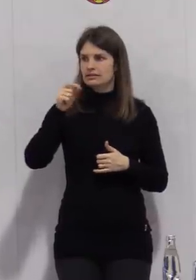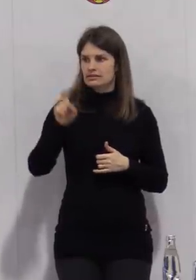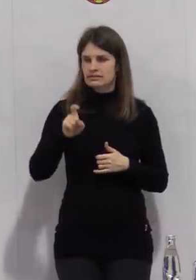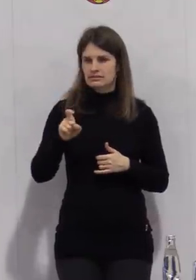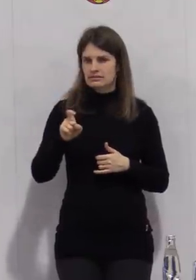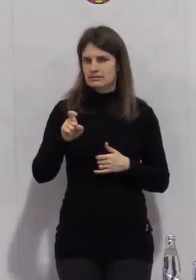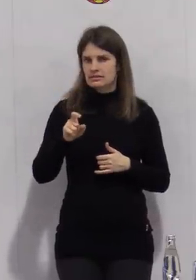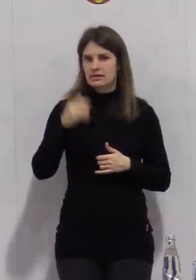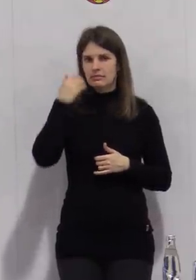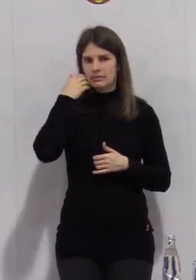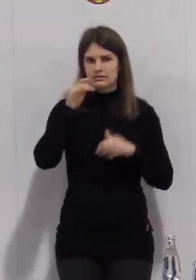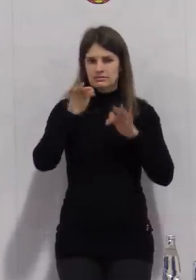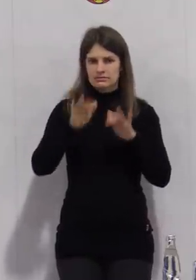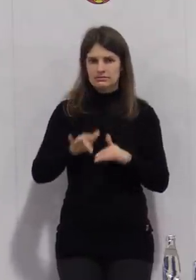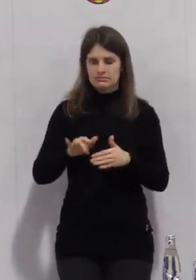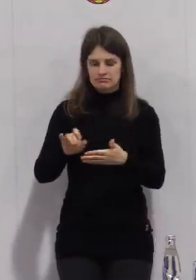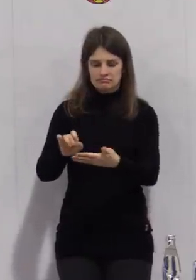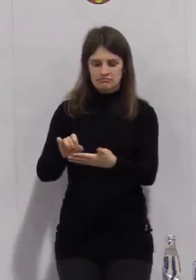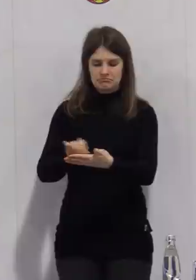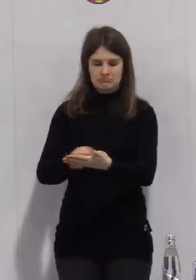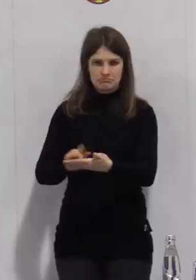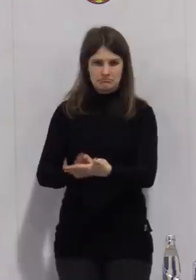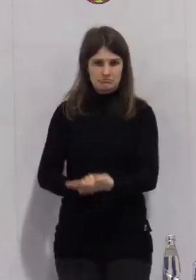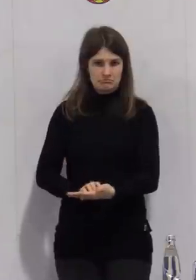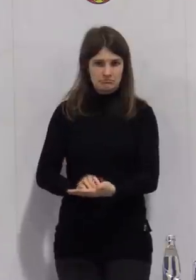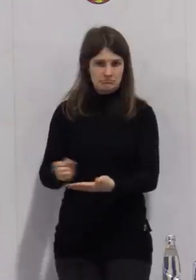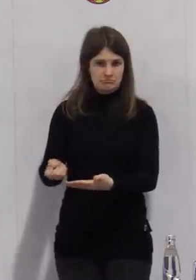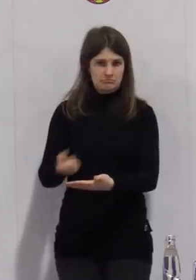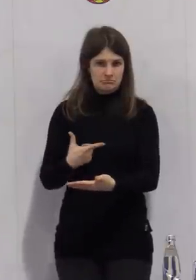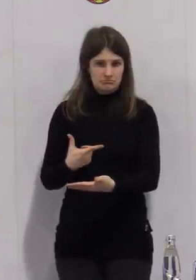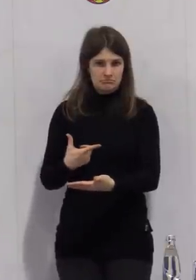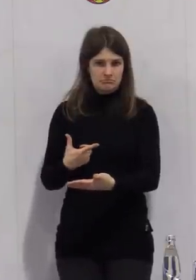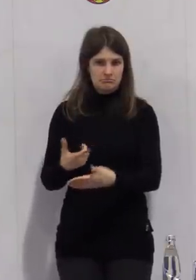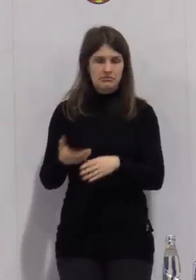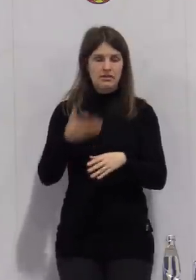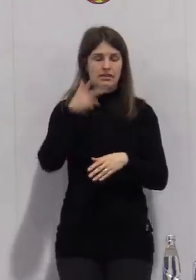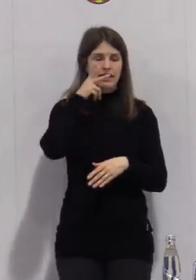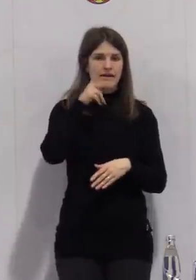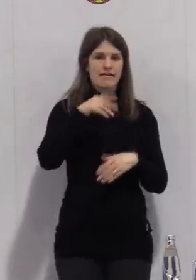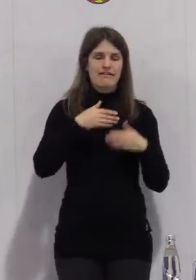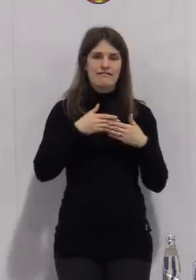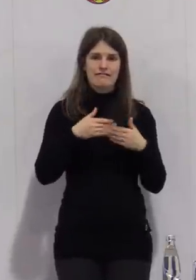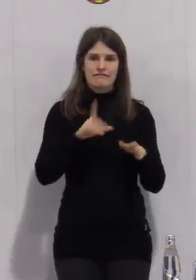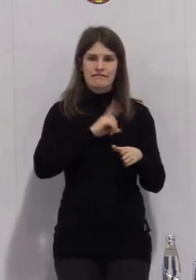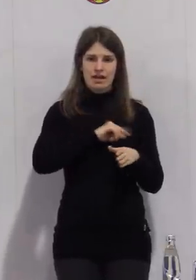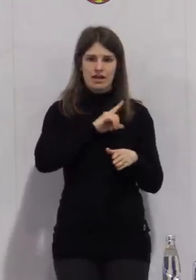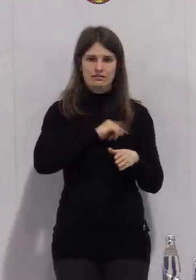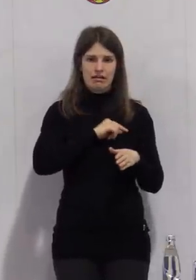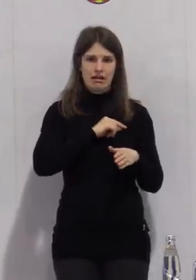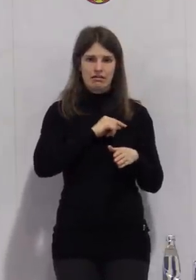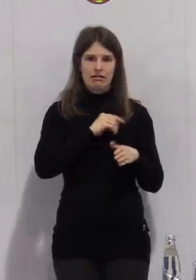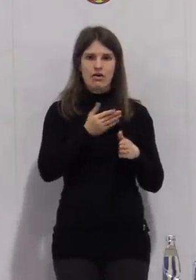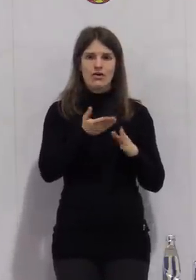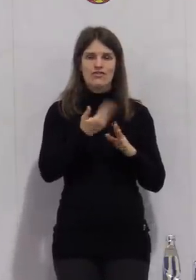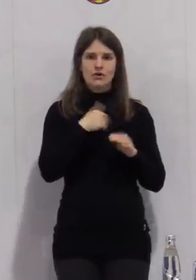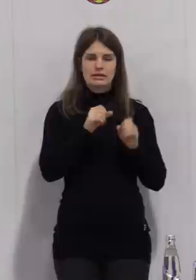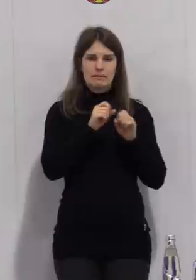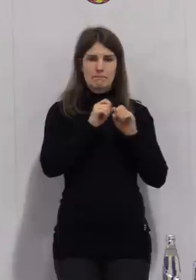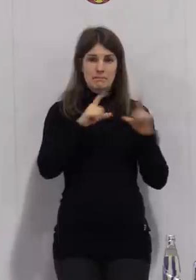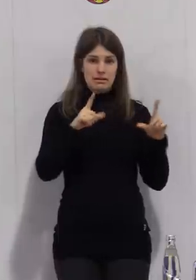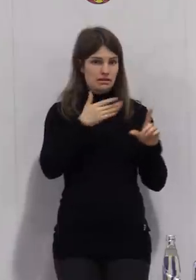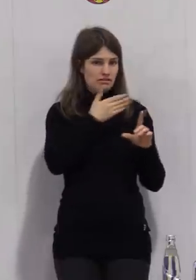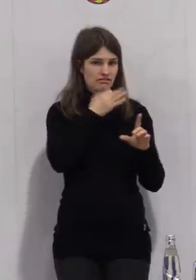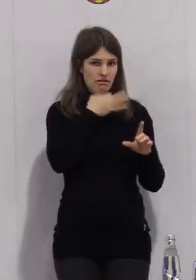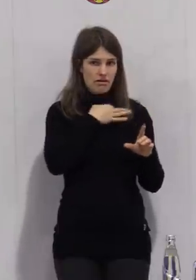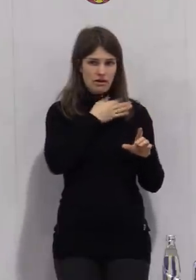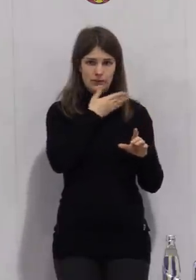schriftlich mitzuteilen, falls er eine Frage hat. Ich schaue jetzt noch in Richtung Herrn Freitag von der Bild. Herr Freitag hat keine